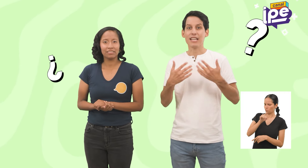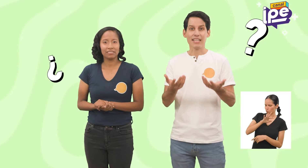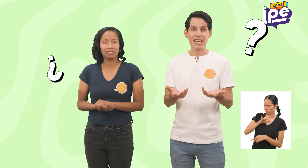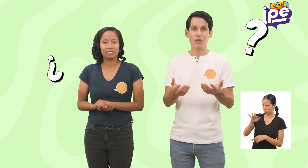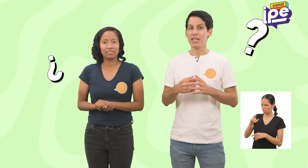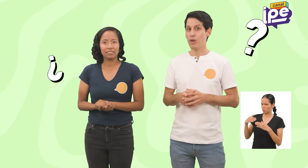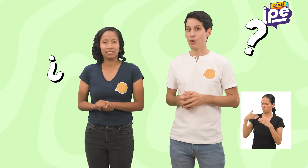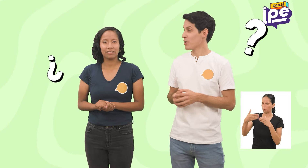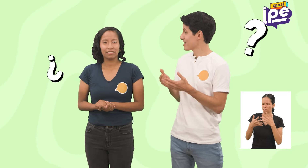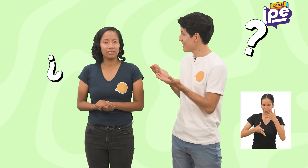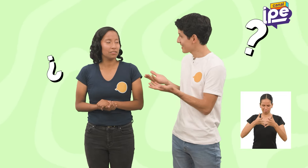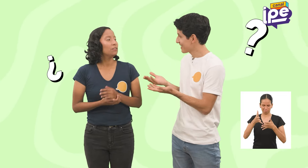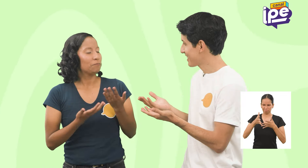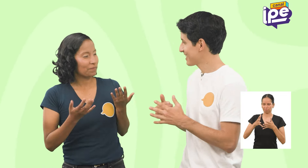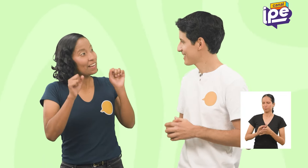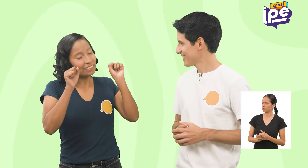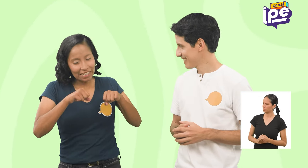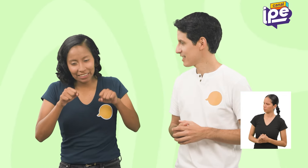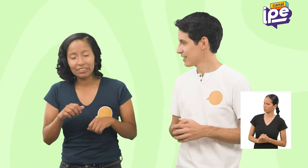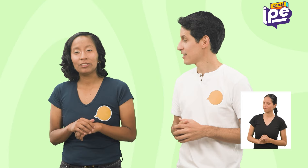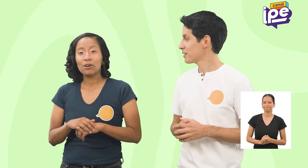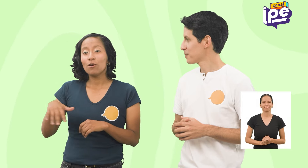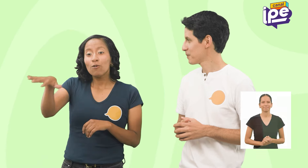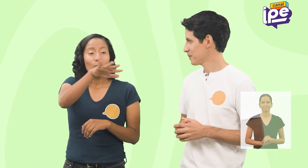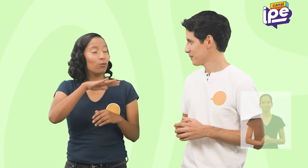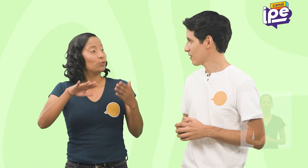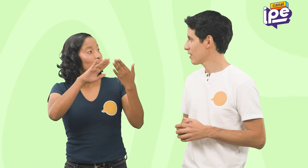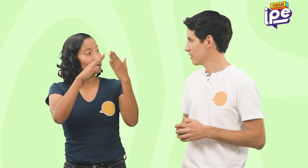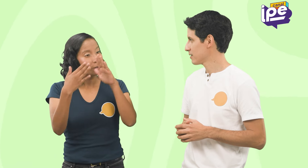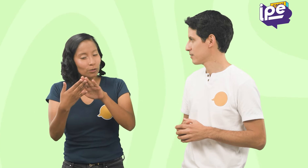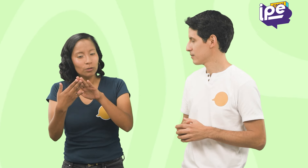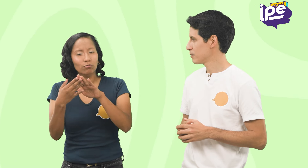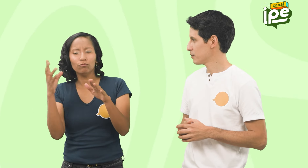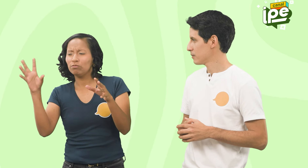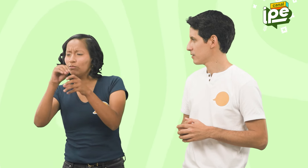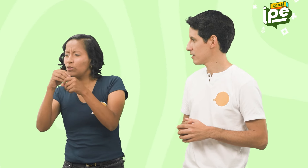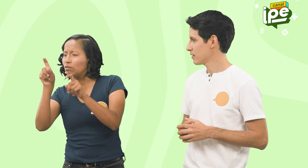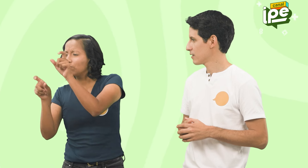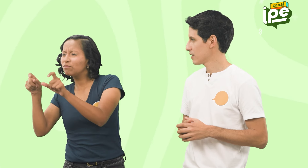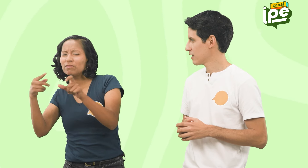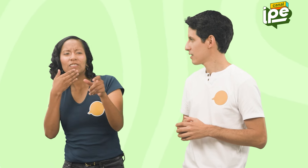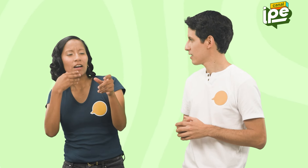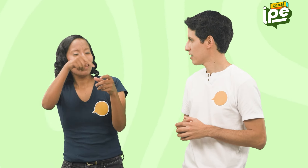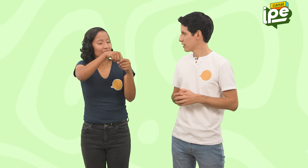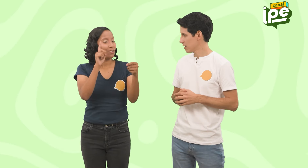deletreo y luego una seña? Claro que sí Todas las personas que somos parte de la comunidad sorda tenemos